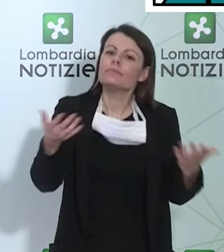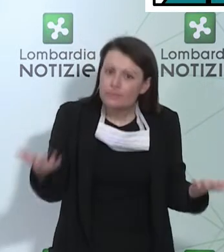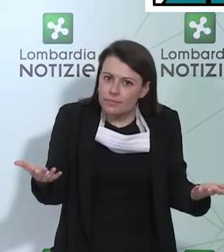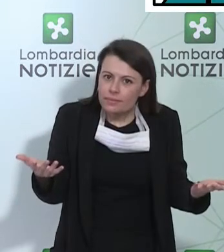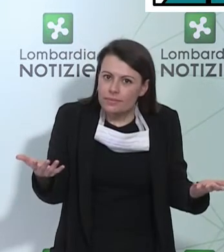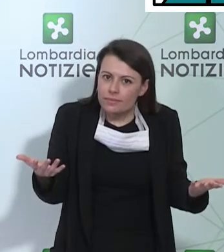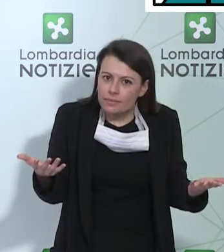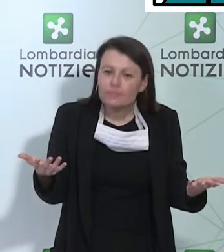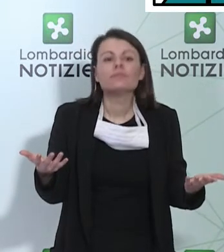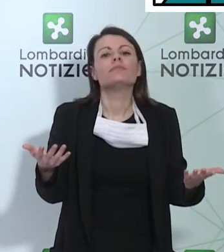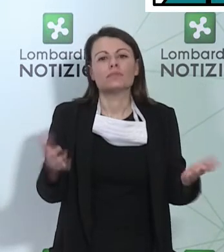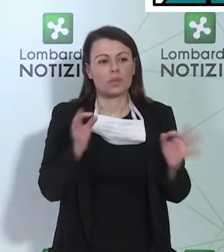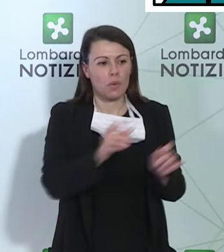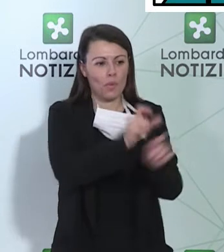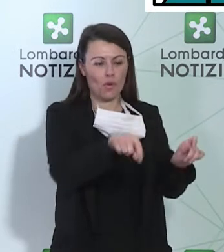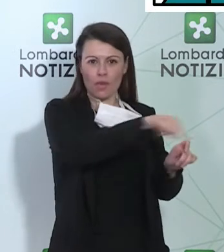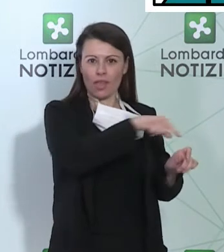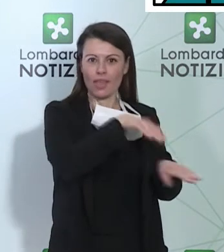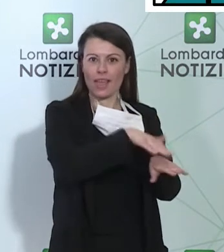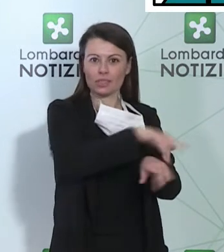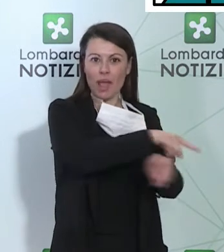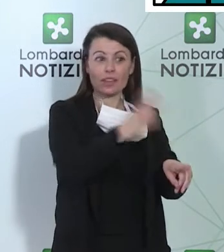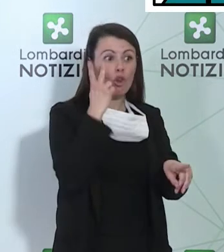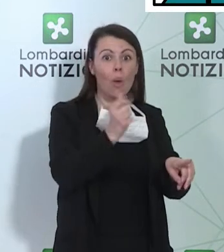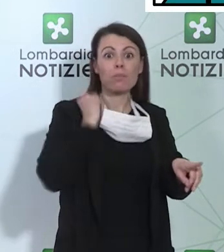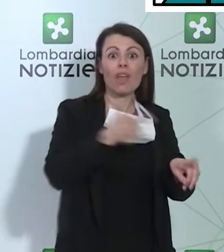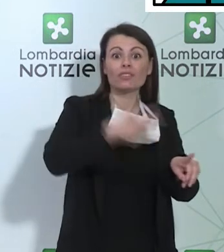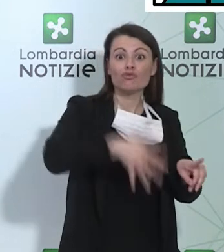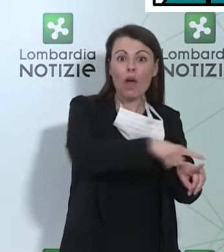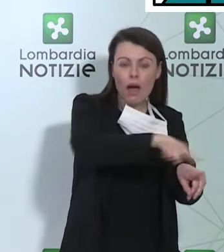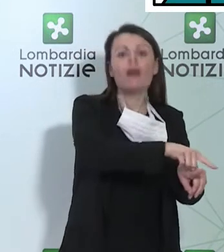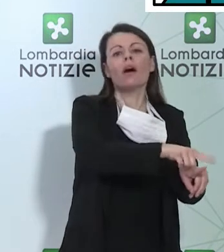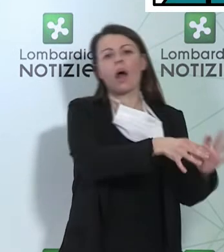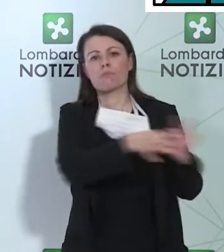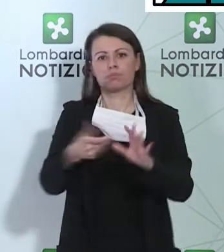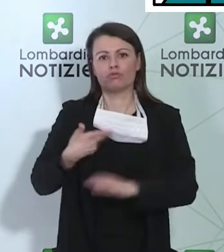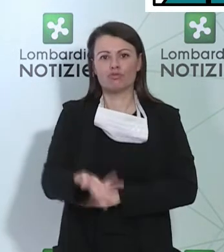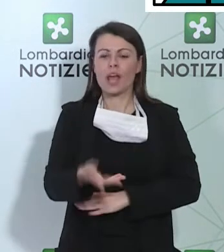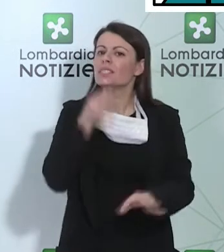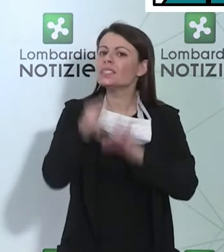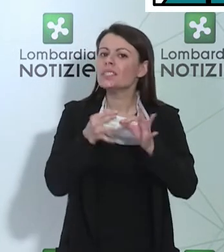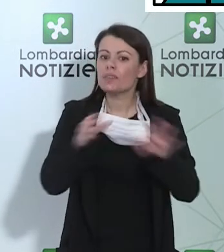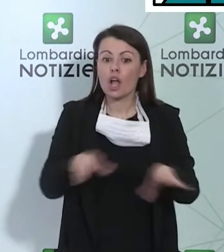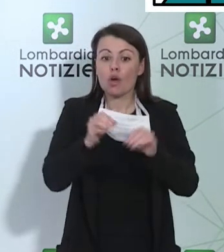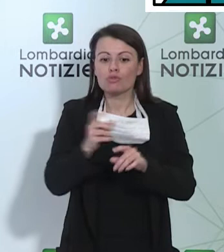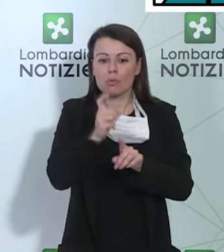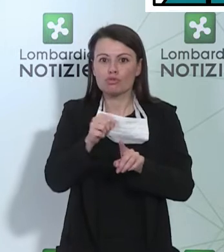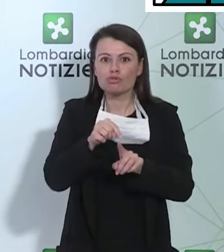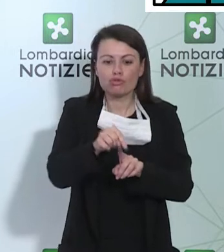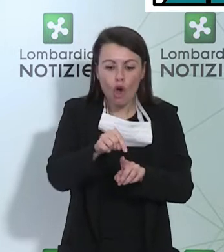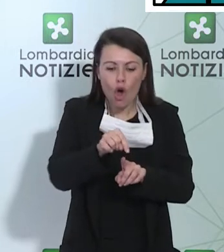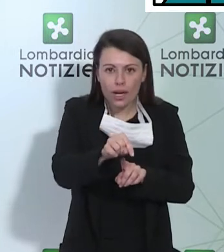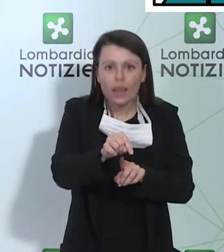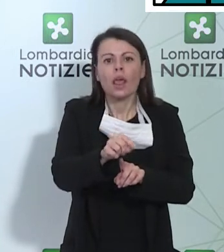quello che i nostri esperti hanno previsto, che cioè si inizi fra qualche giorno questa